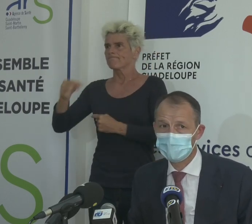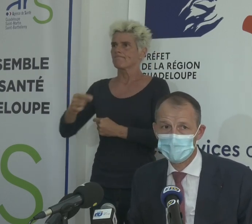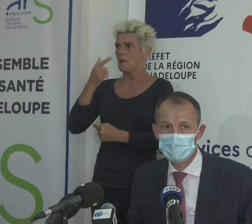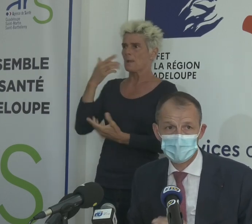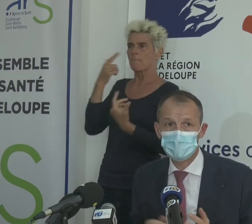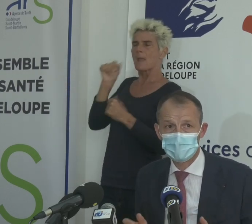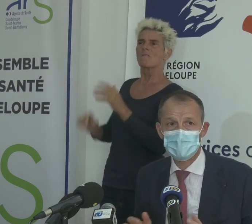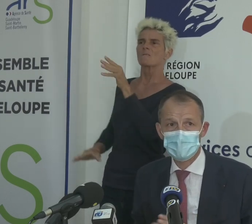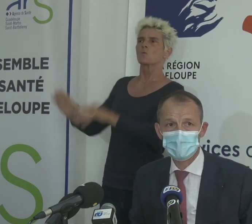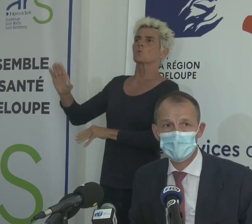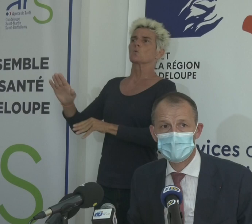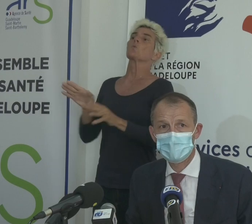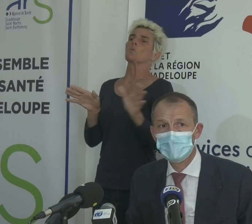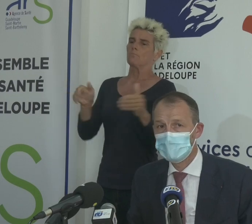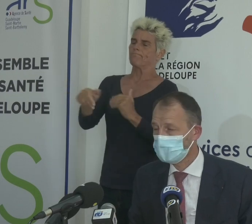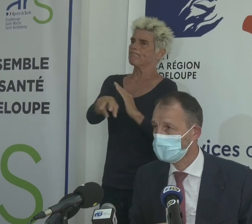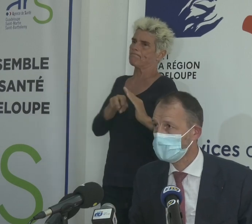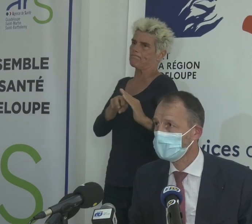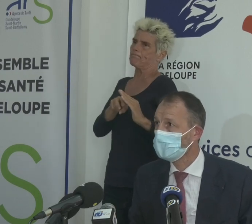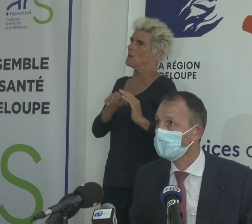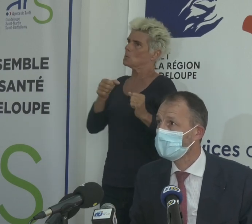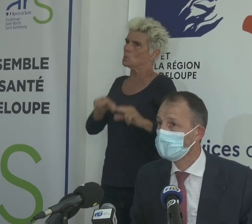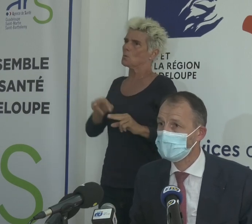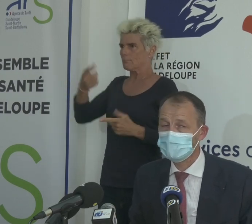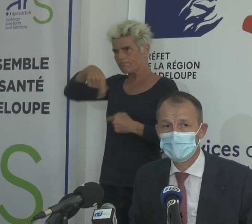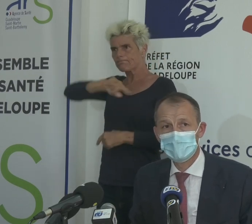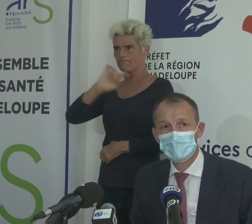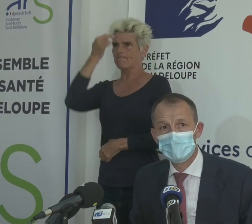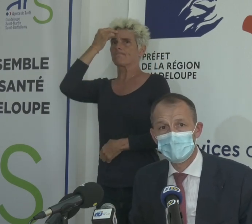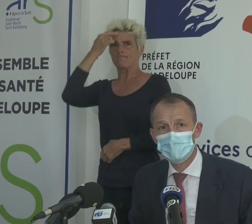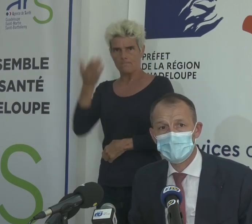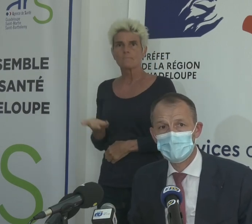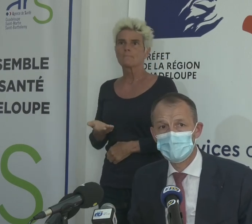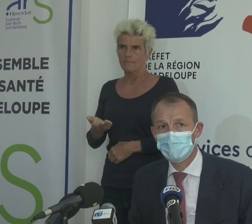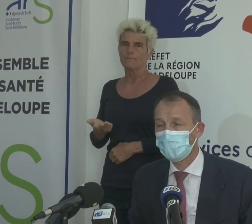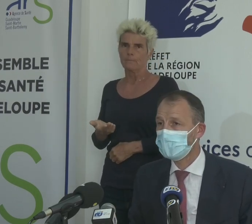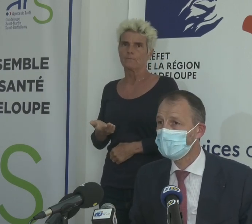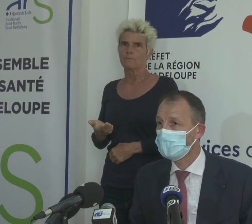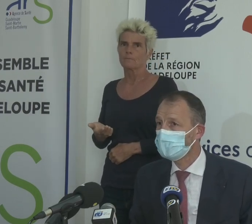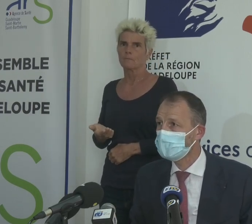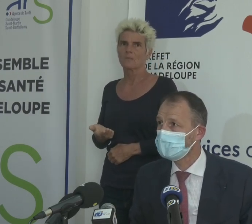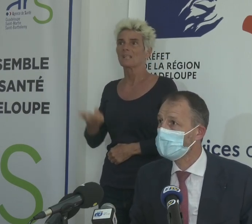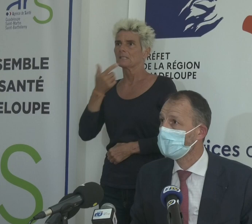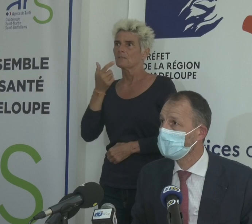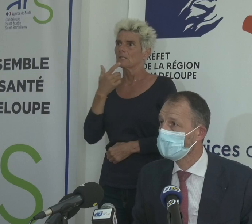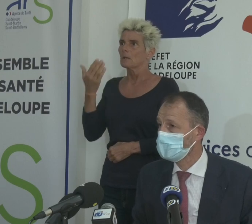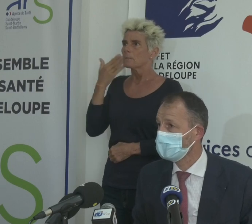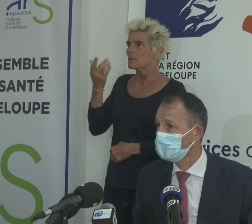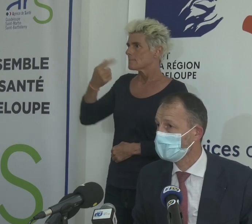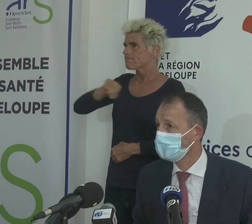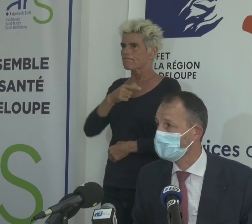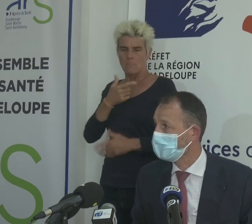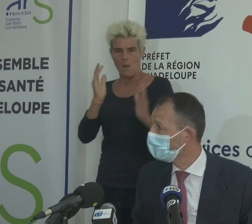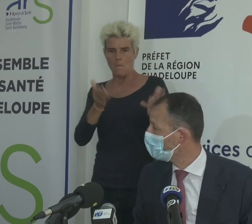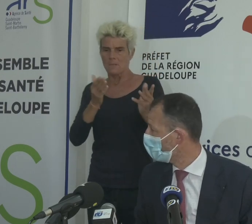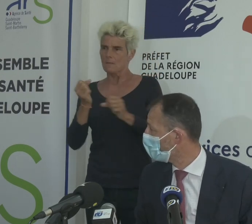à une phase de confinement je l'annonce dès à présent parce que je pense que chacun doit bien en avoir conscience parce que nous ne serons pas capables ensuite d'absorber l'augmentation